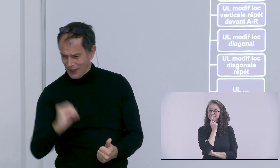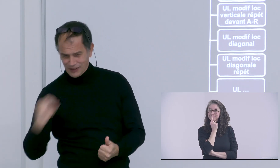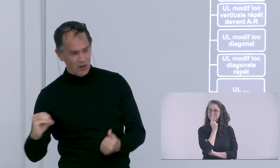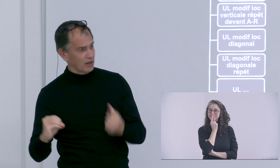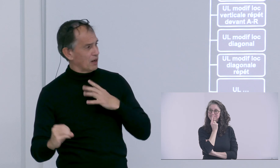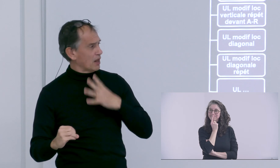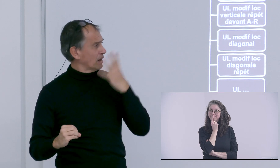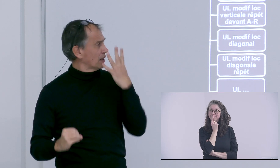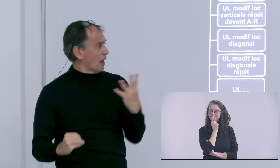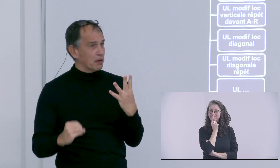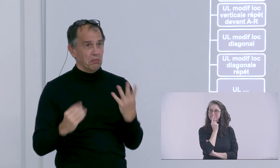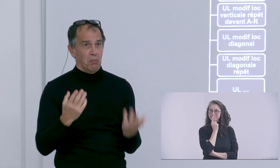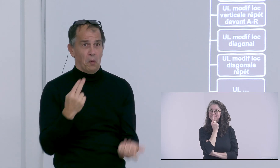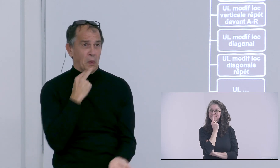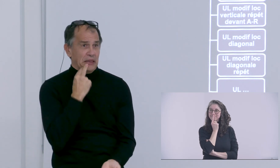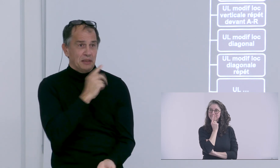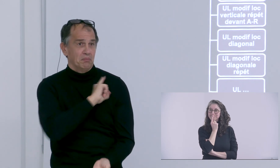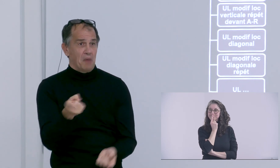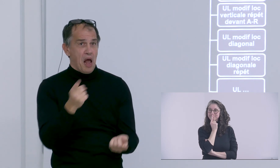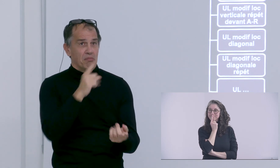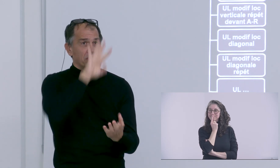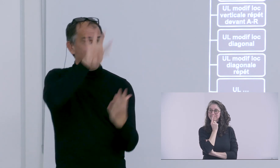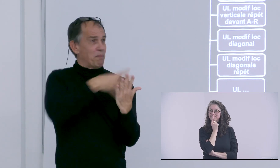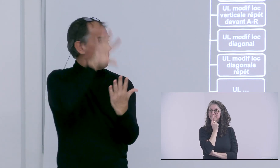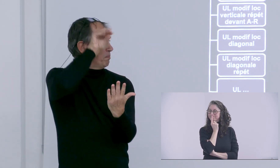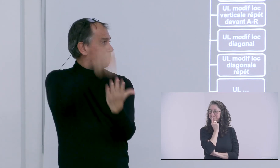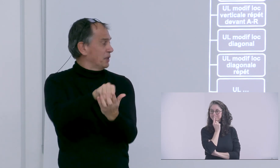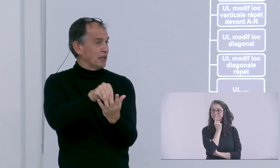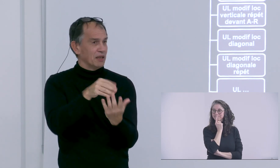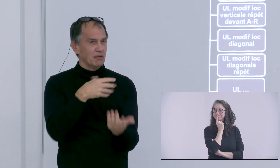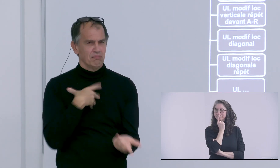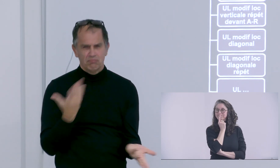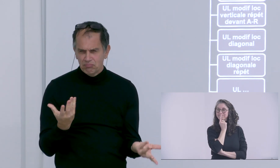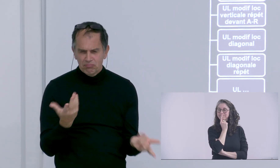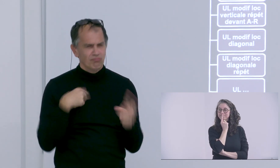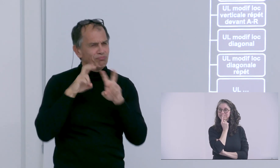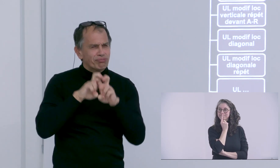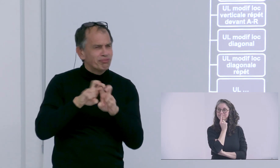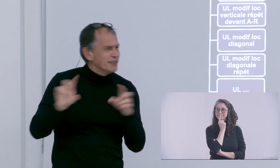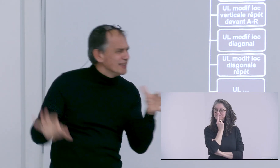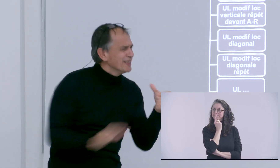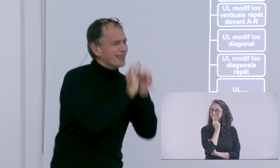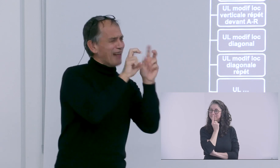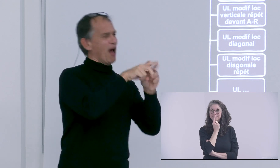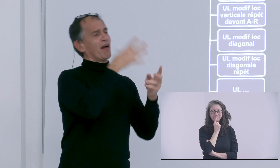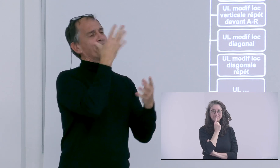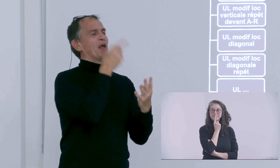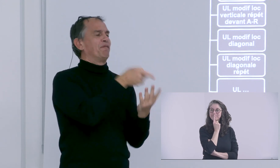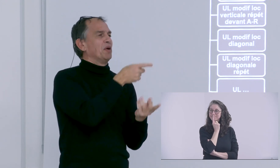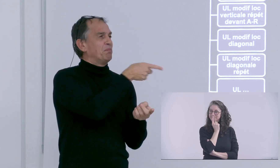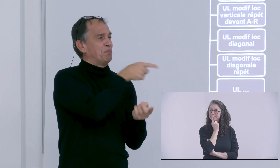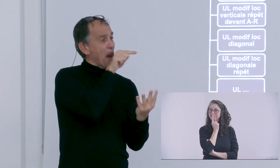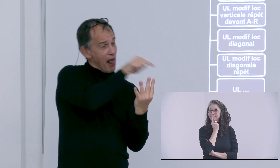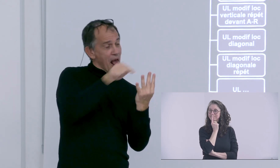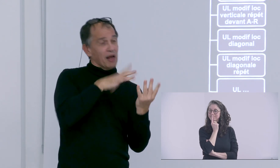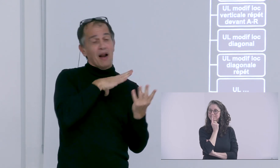en fait il y a un certain nombre de catégories pour lesquelles on arrive à un très très faible pourcentage très